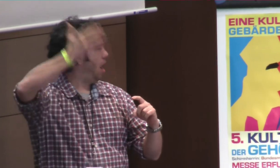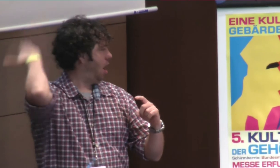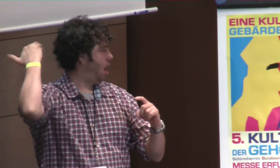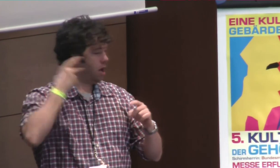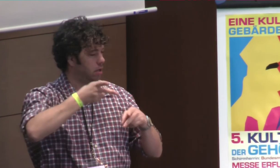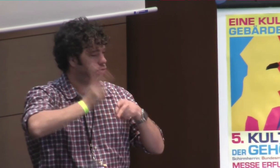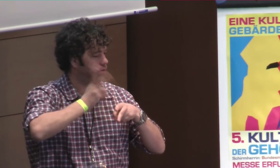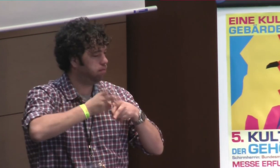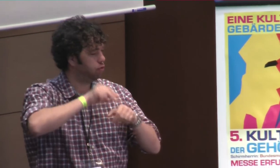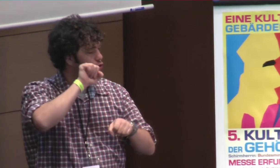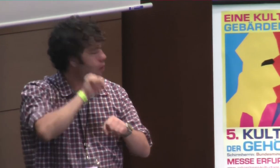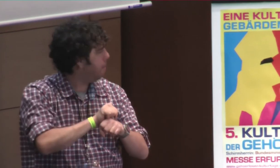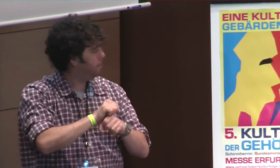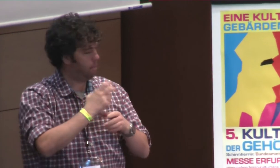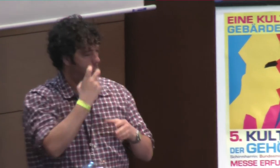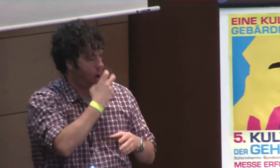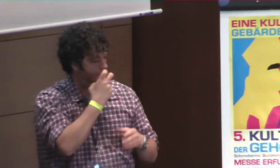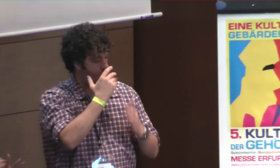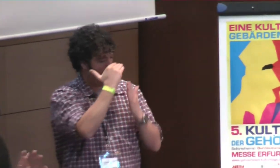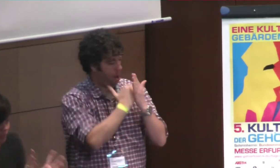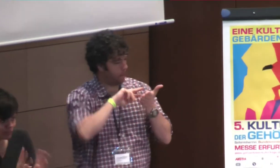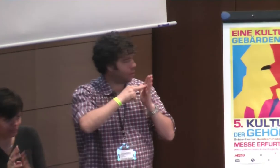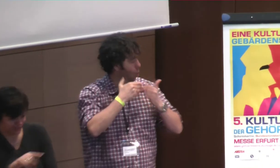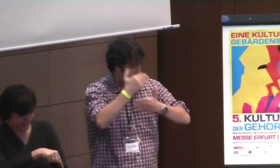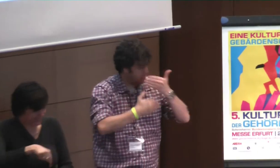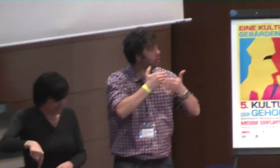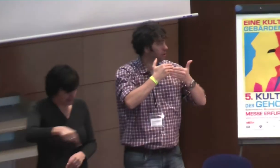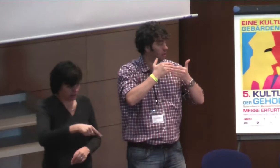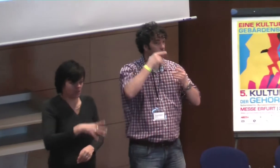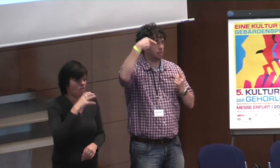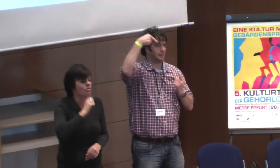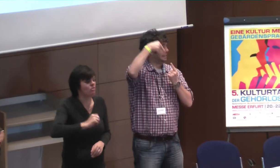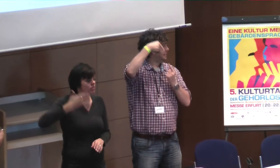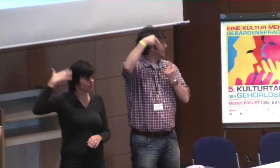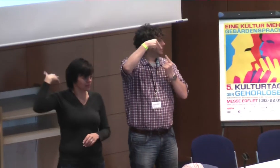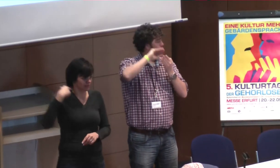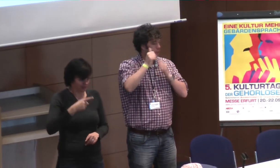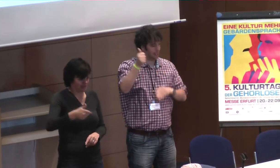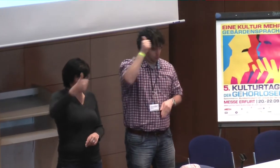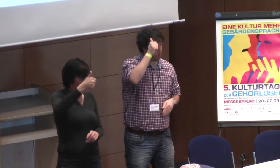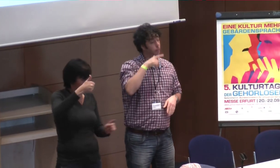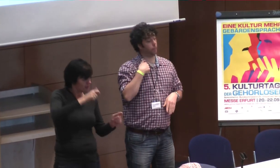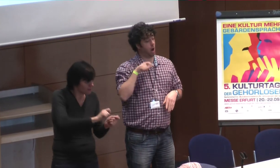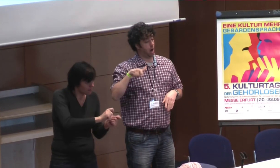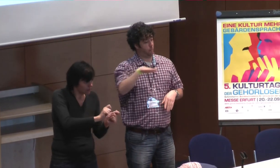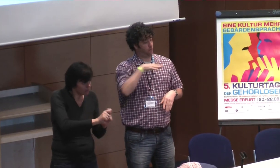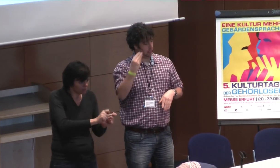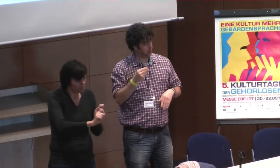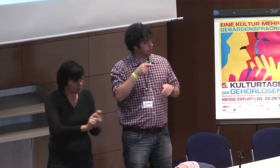Weil natürlich das Personal sehr alt ist und eben nicht neu ist und immer noch aus dieser oralen Tradition kommt und jetzt auch in der